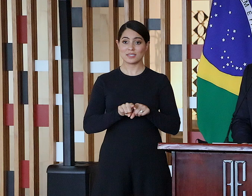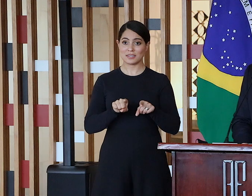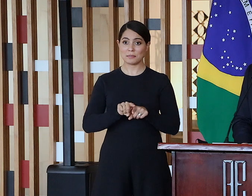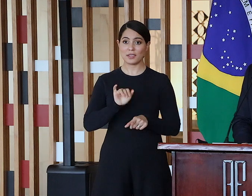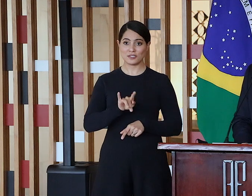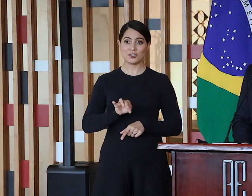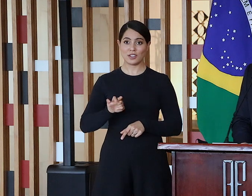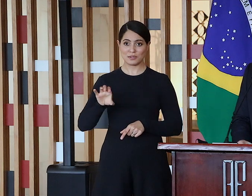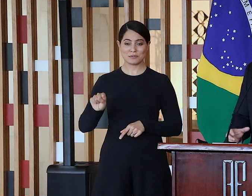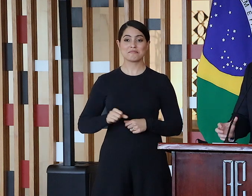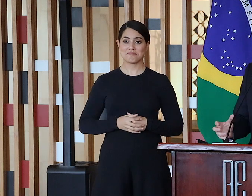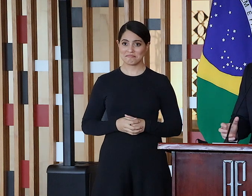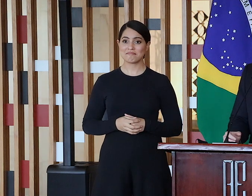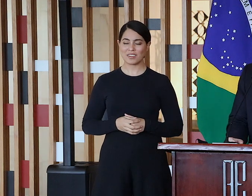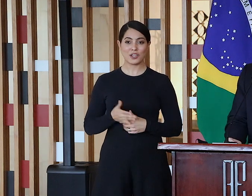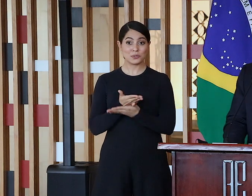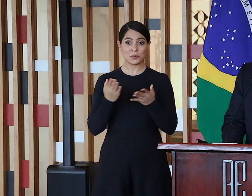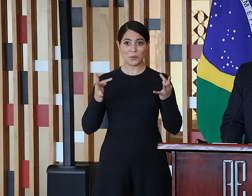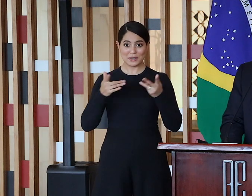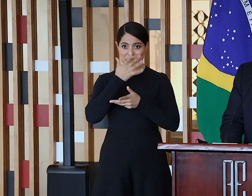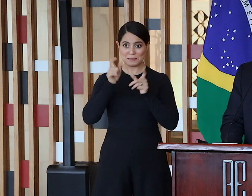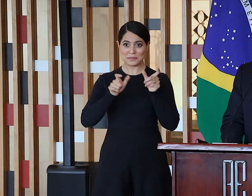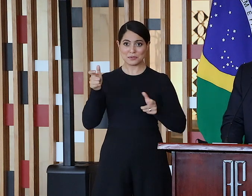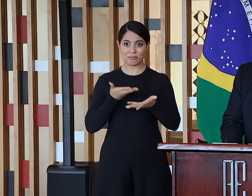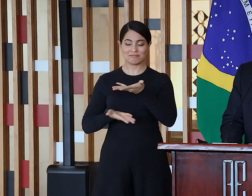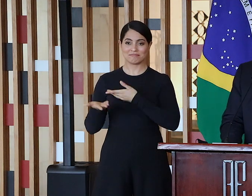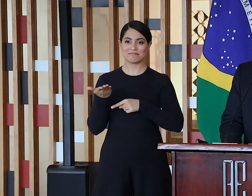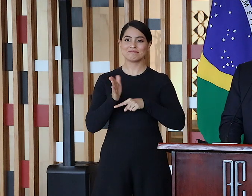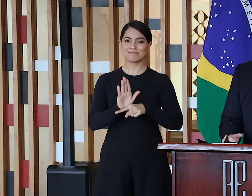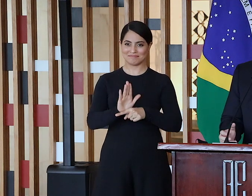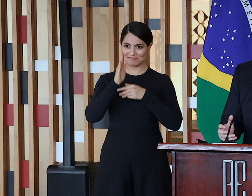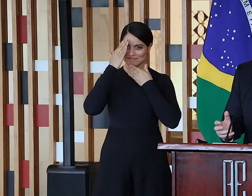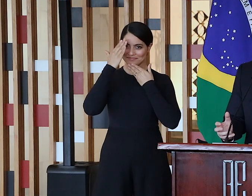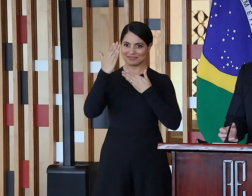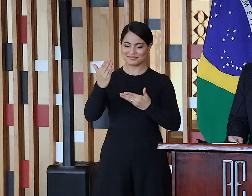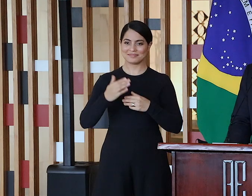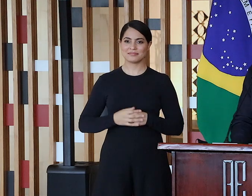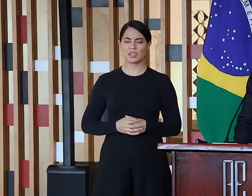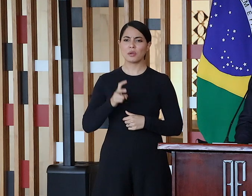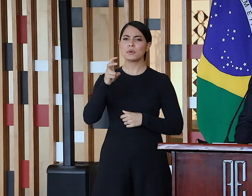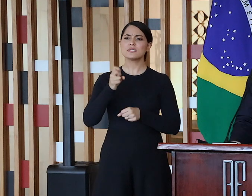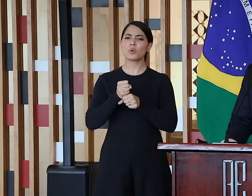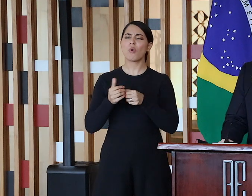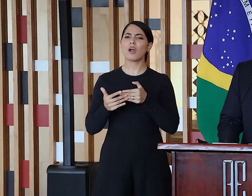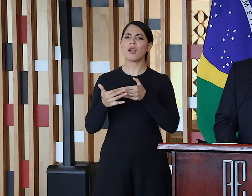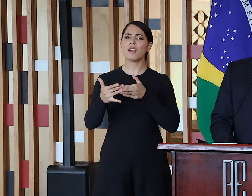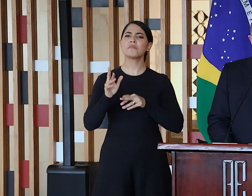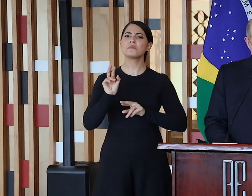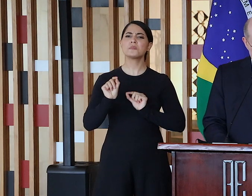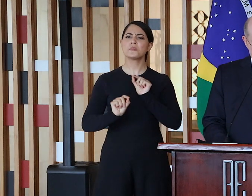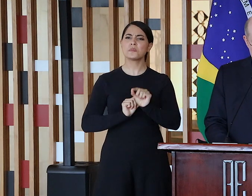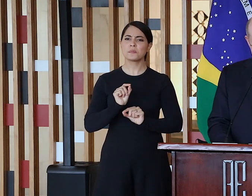agência a todos os que contribuíram para a construção desse patrimônio. Para os próximos cinco anos, espera-se que o